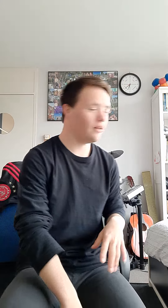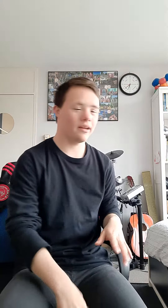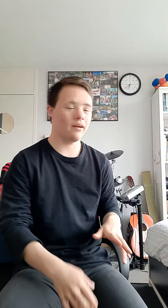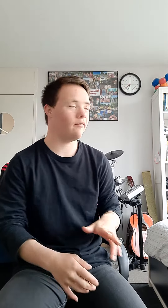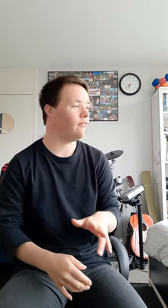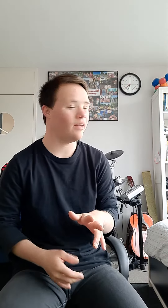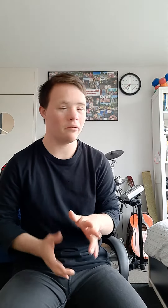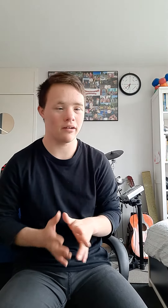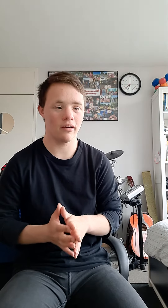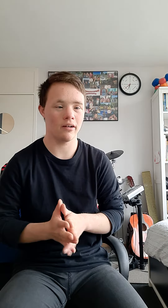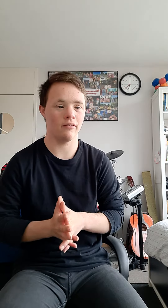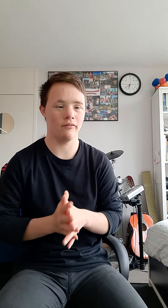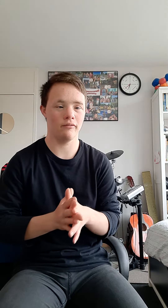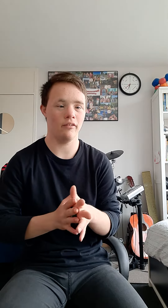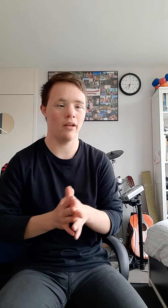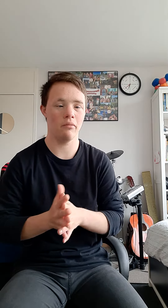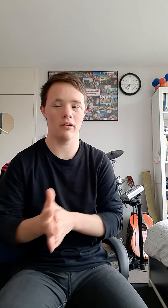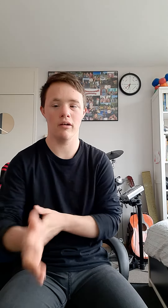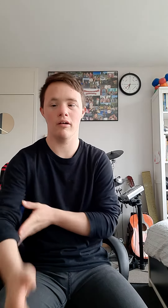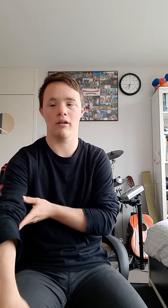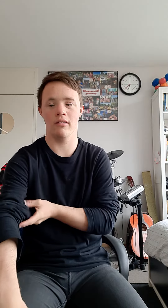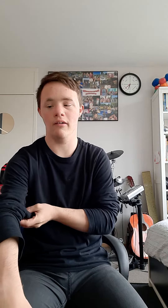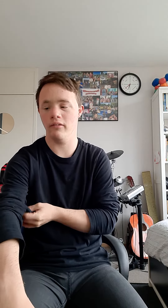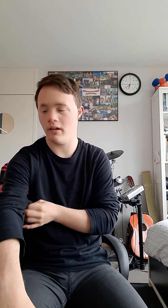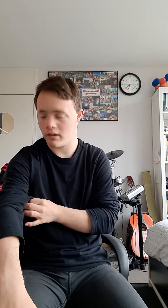Wat heb ik gedaan vandaag?